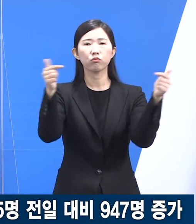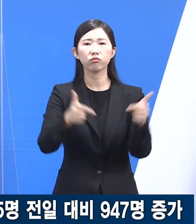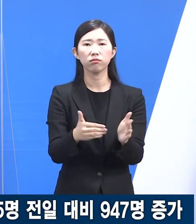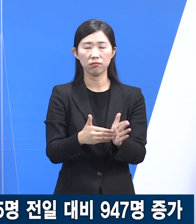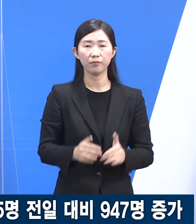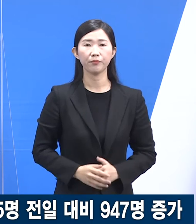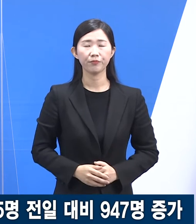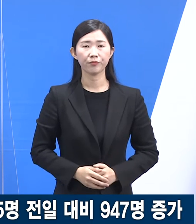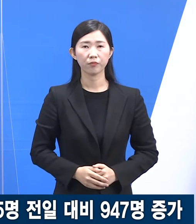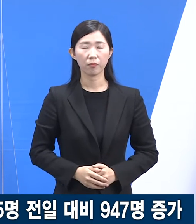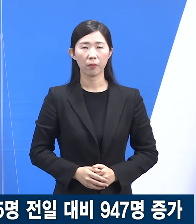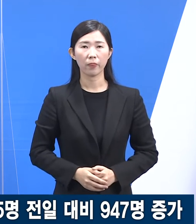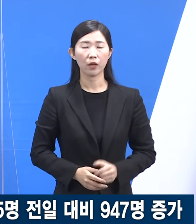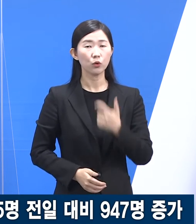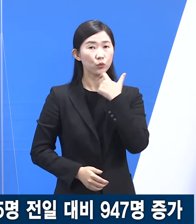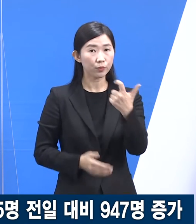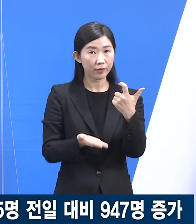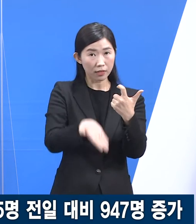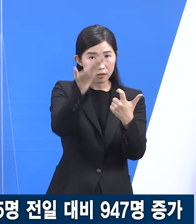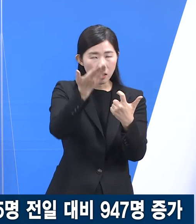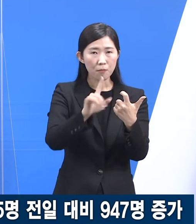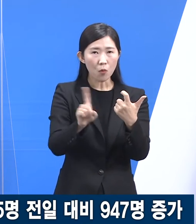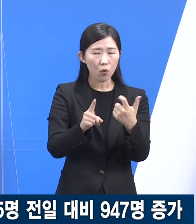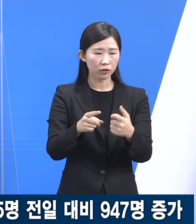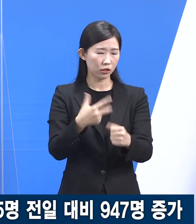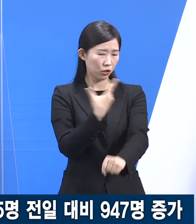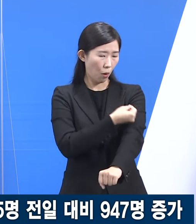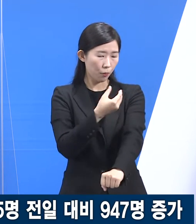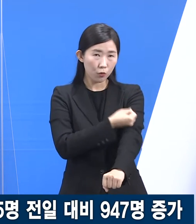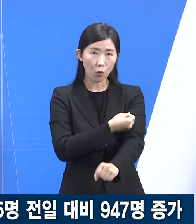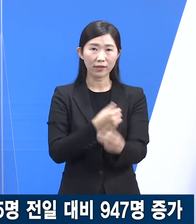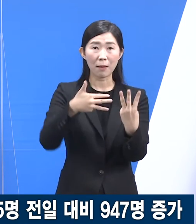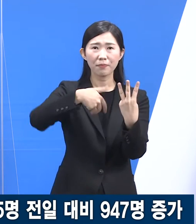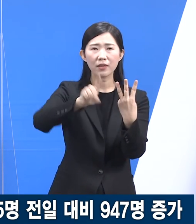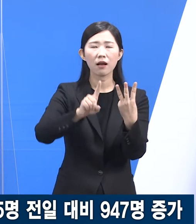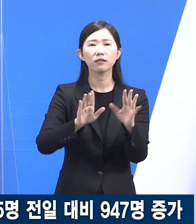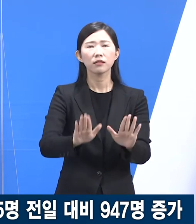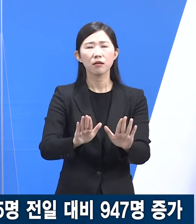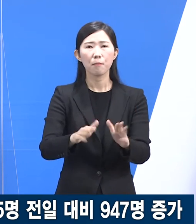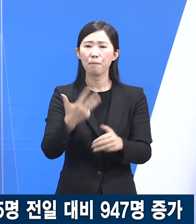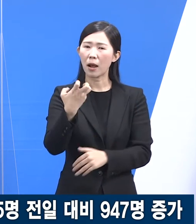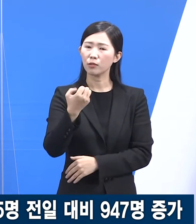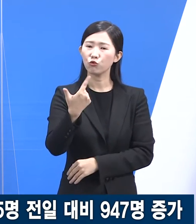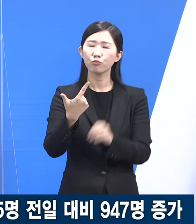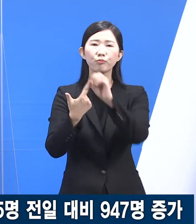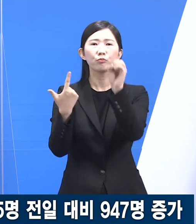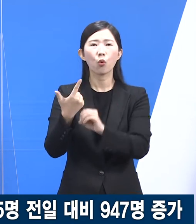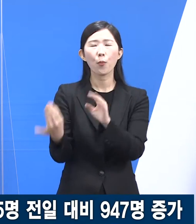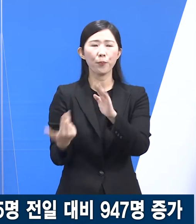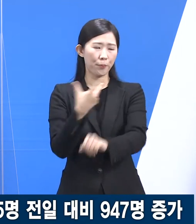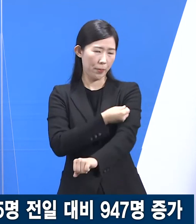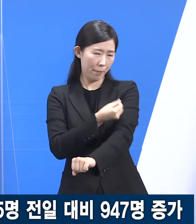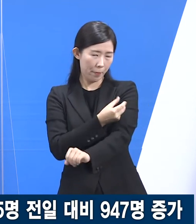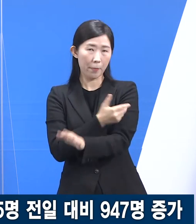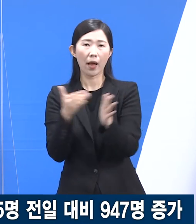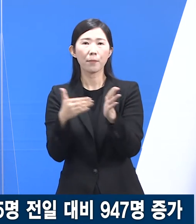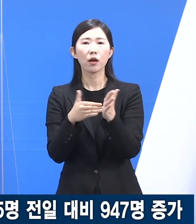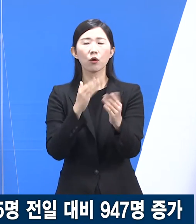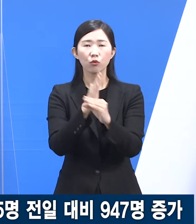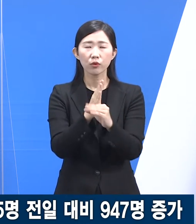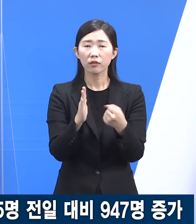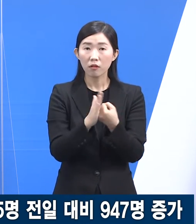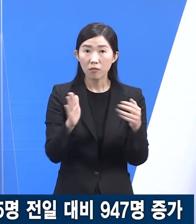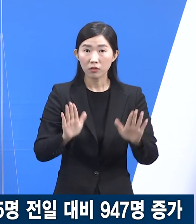60세 이상 3차 접종률이 84%를 기록하는 등 신속한 3차 접종이 이루어지면서 그 효과가 점차